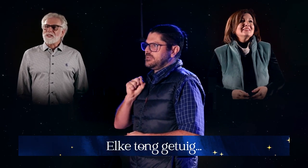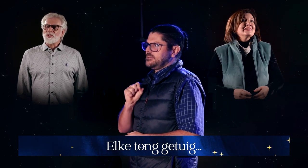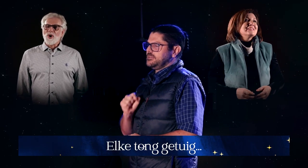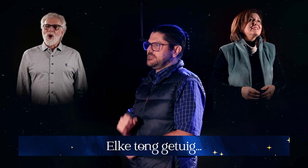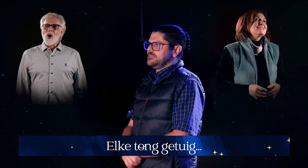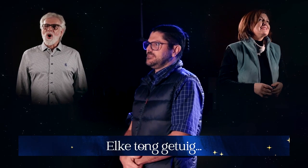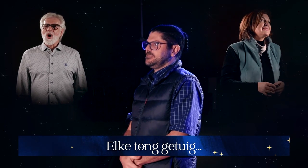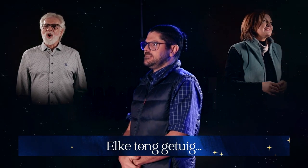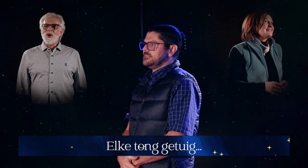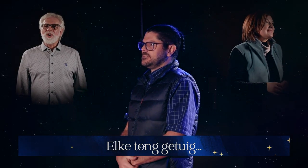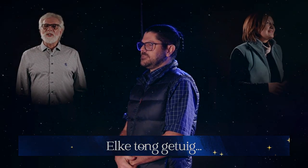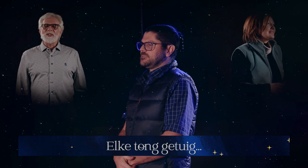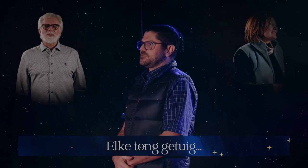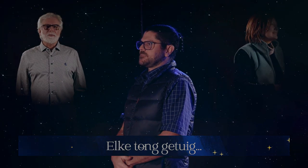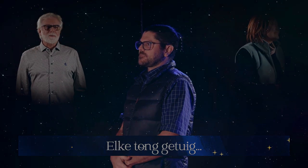tong getuig,